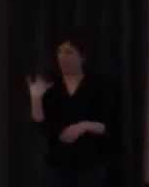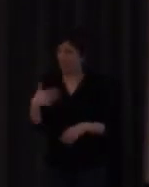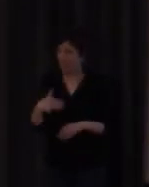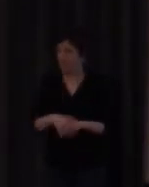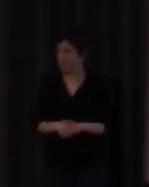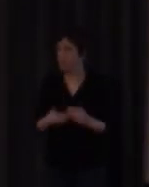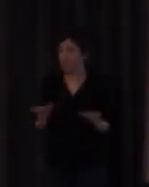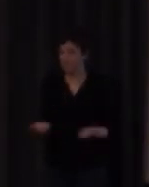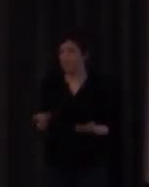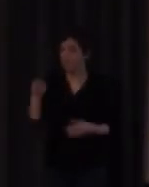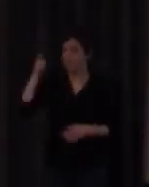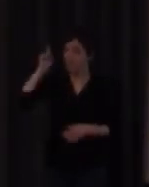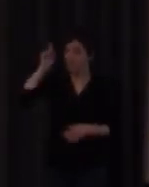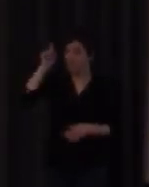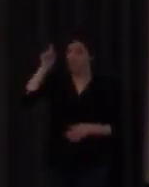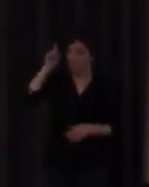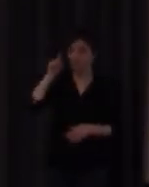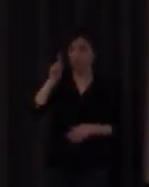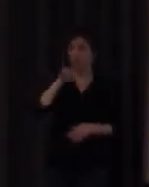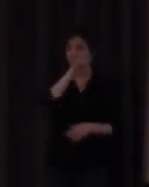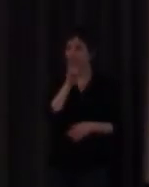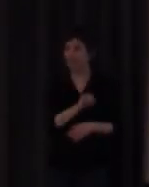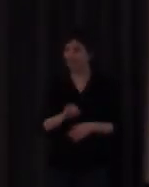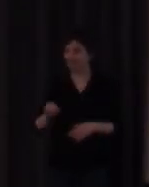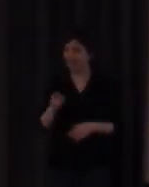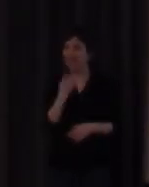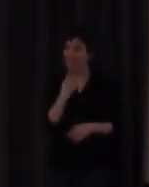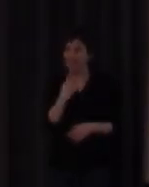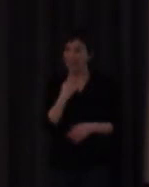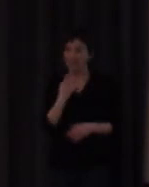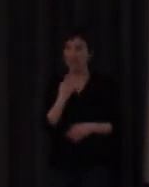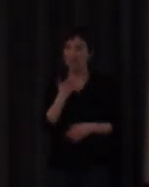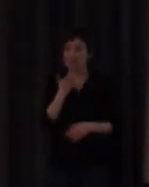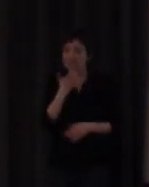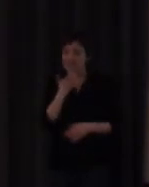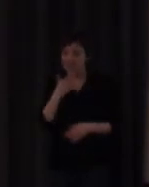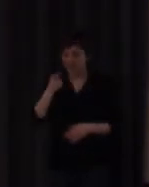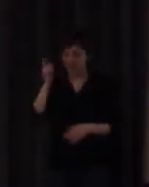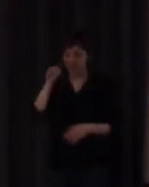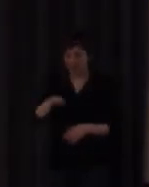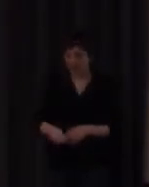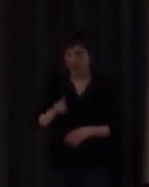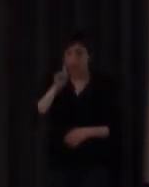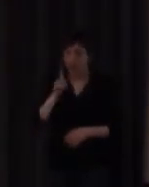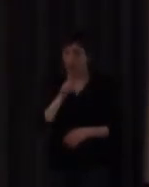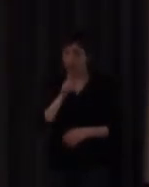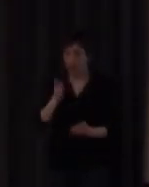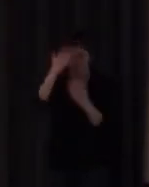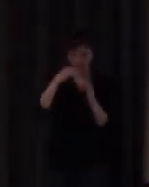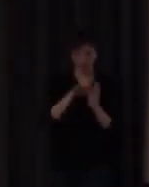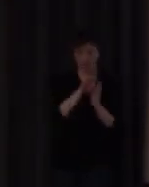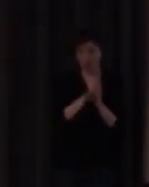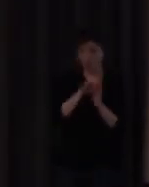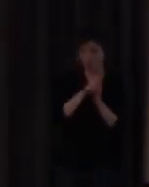los profesores Alegría y Domínguez dicen que es razonable suponer que si el niño sordo no posee la fonología de las palabras